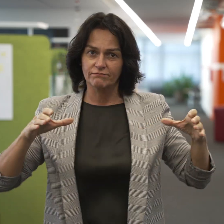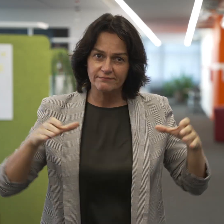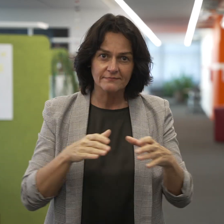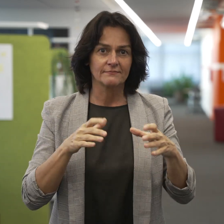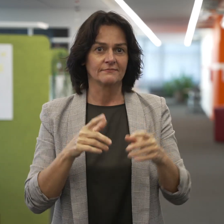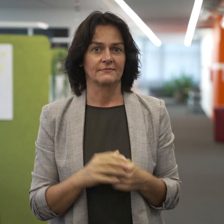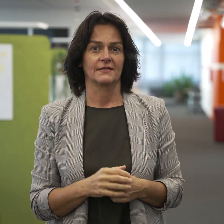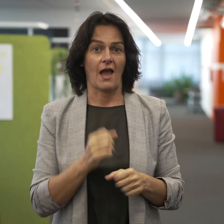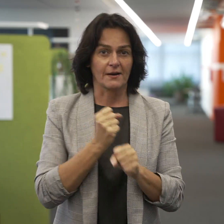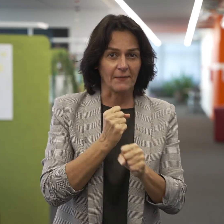zusammenarbeiten.